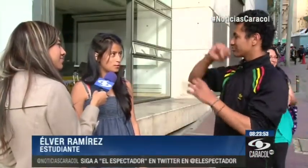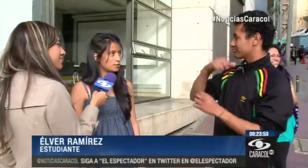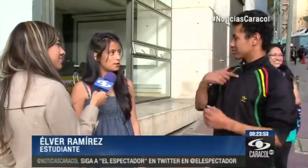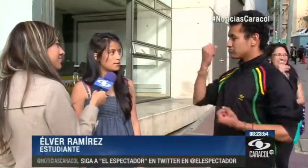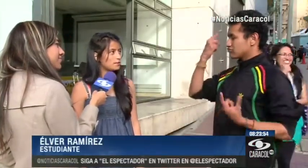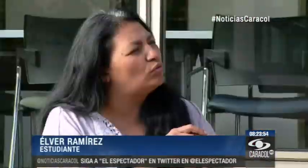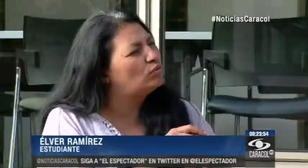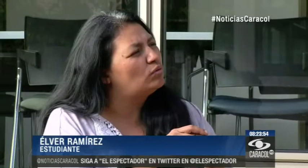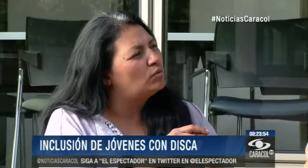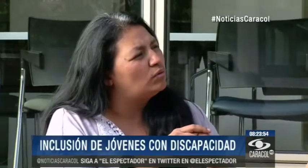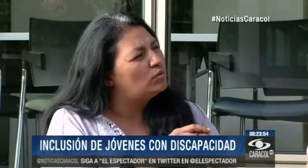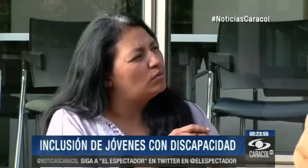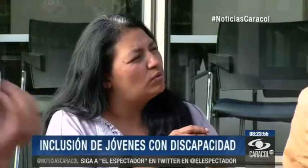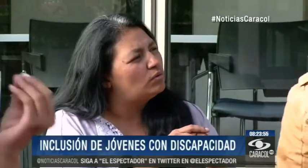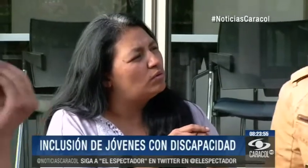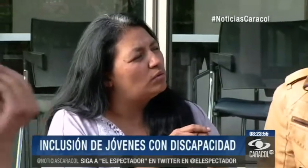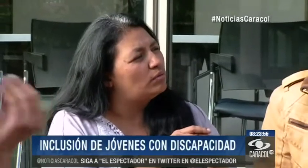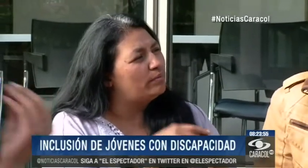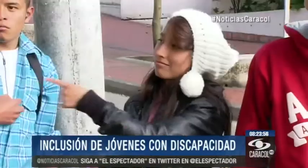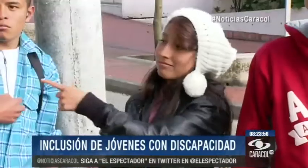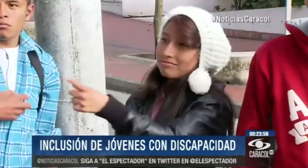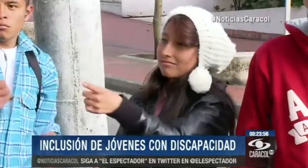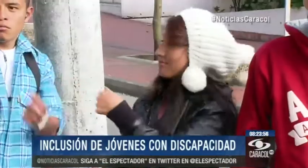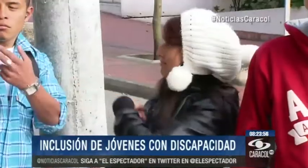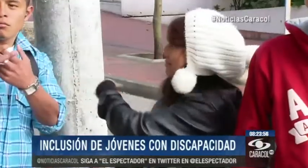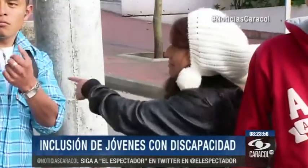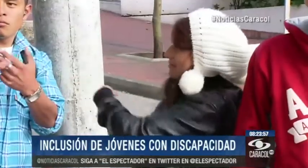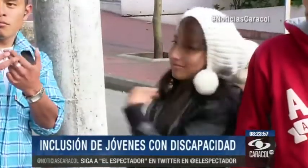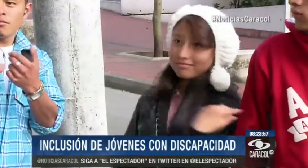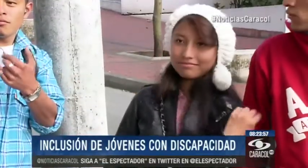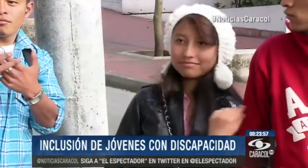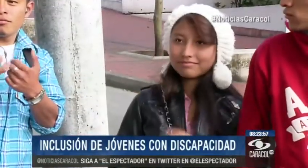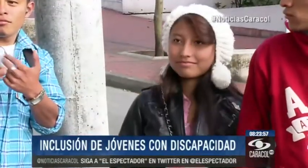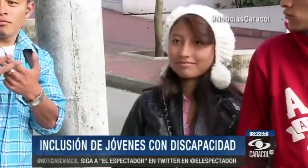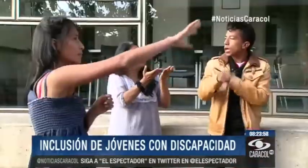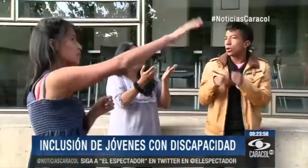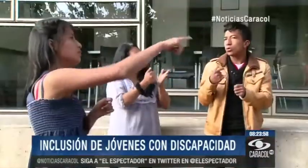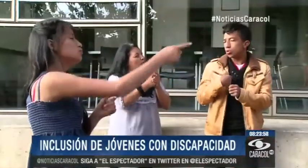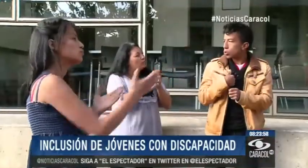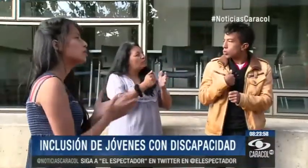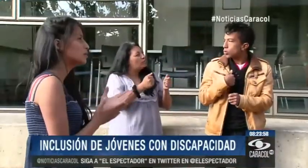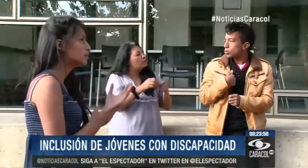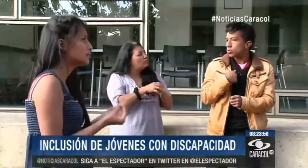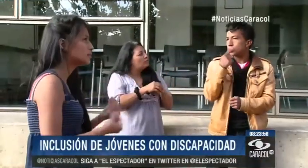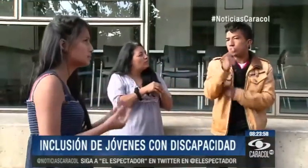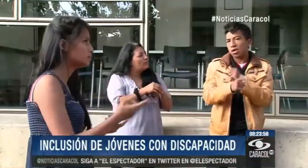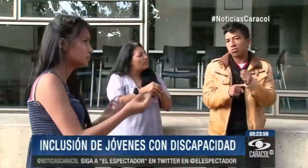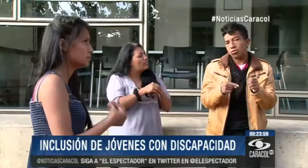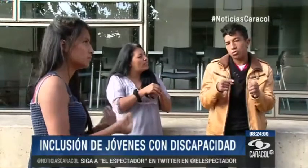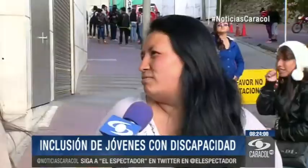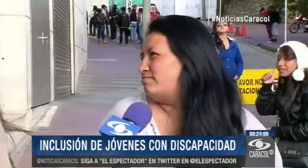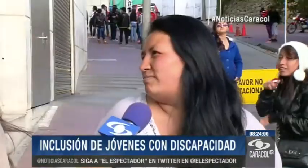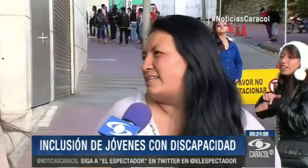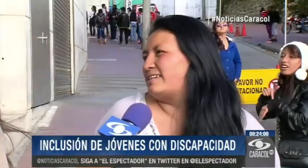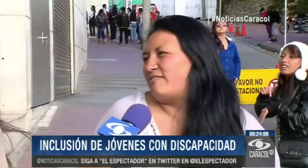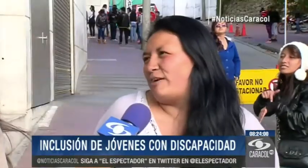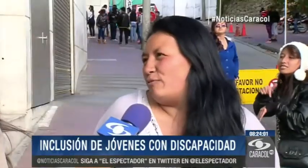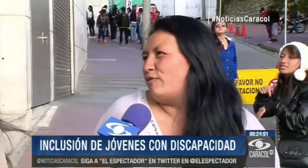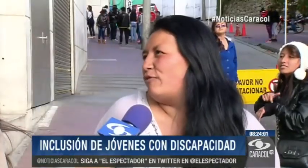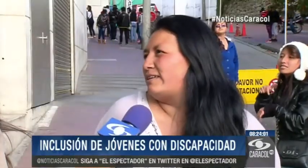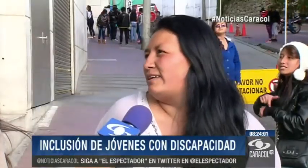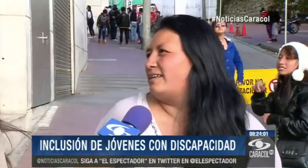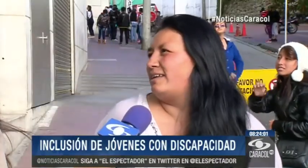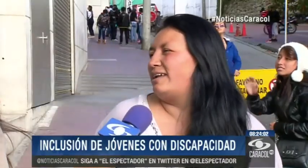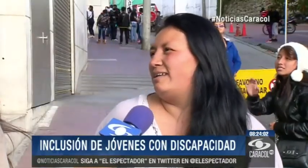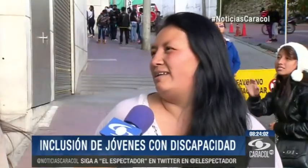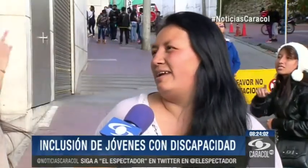demoró mucho tiempo. Algunos padres también destacaron el uso de una plataforma electrónica para esta prueba. Les ayudó mucho, parece que fue